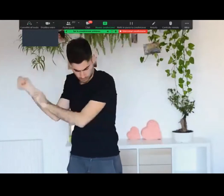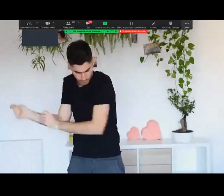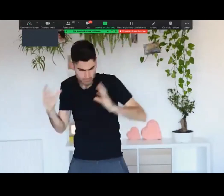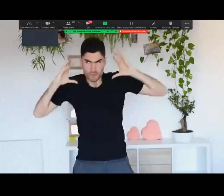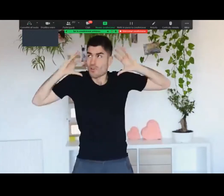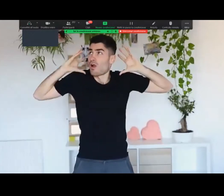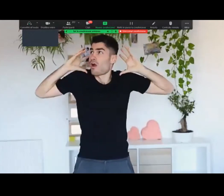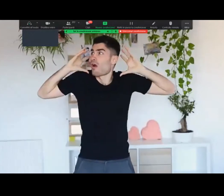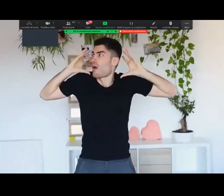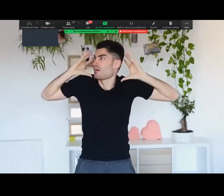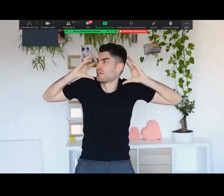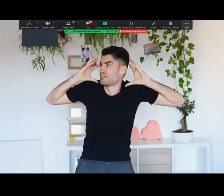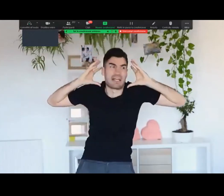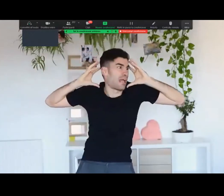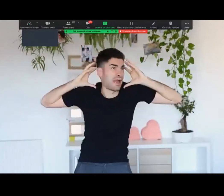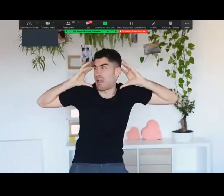Grazie.